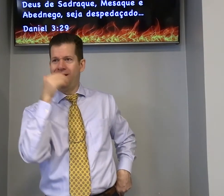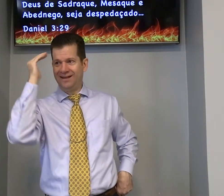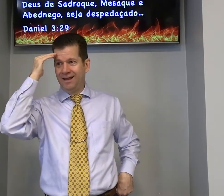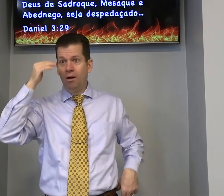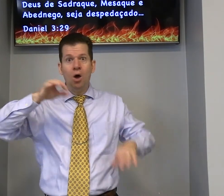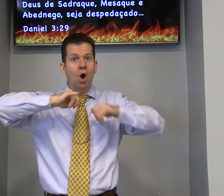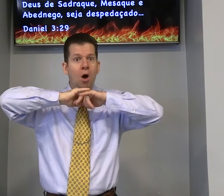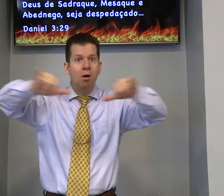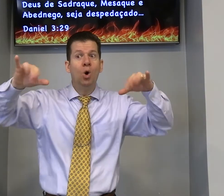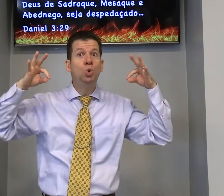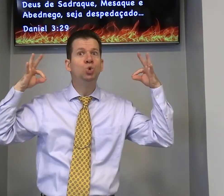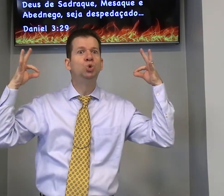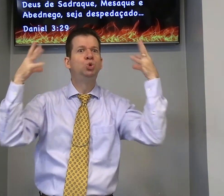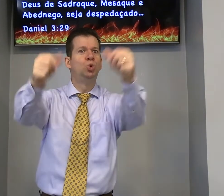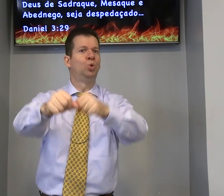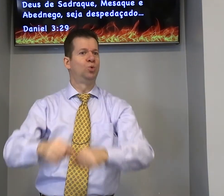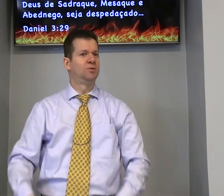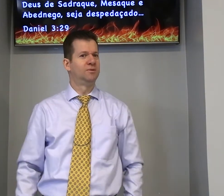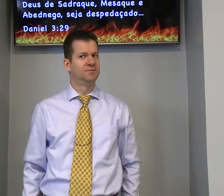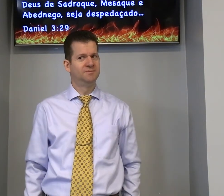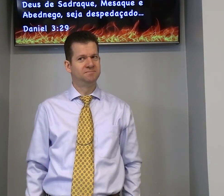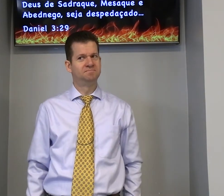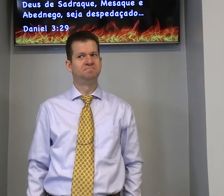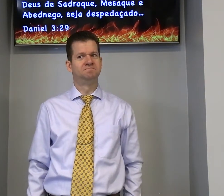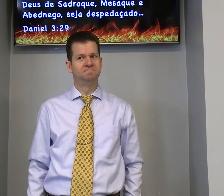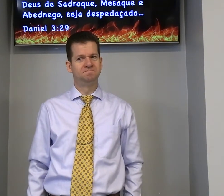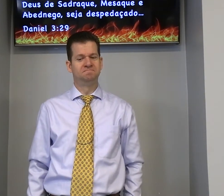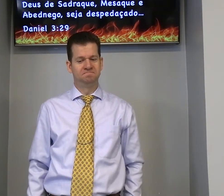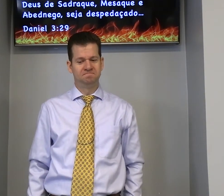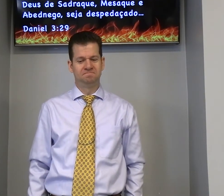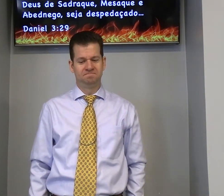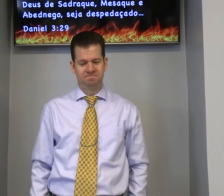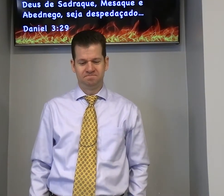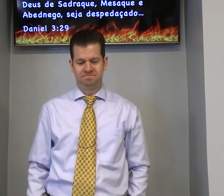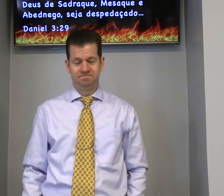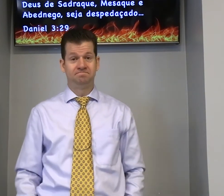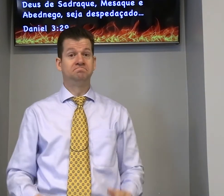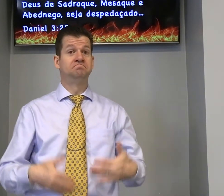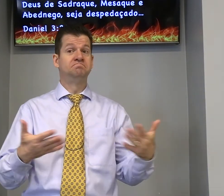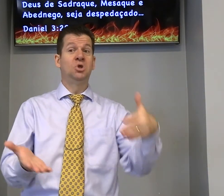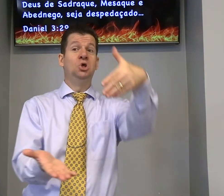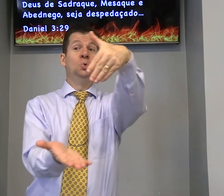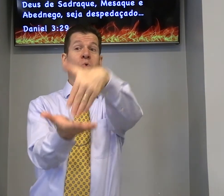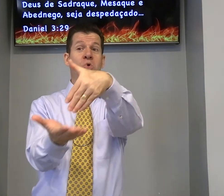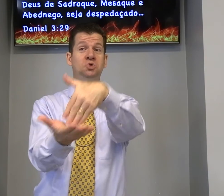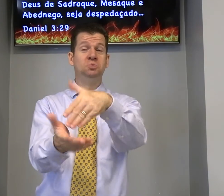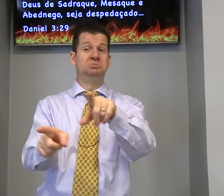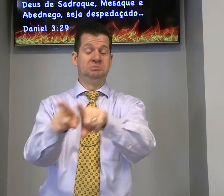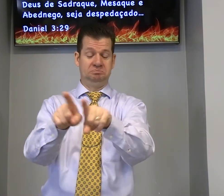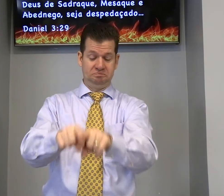falaram que esse Deus de esses três homens era poderoso último